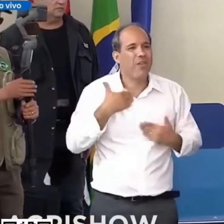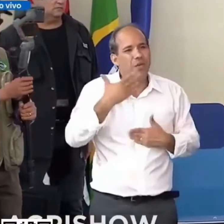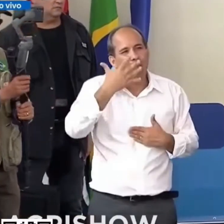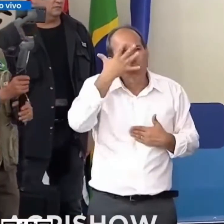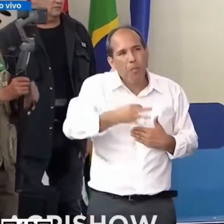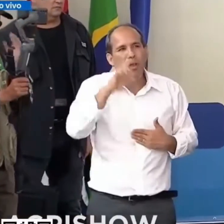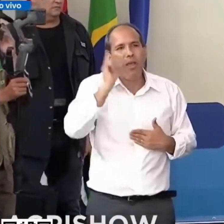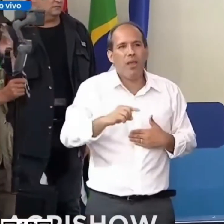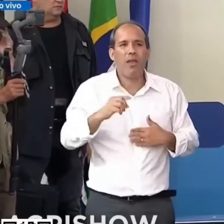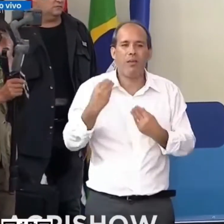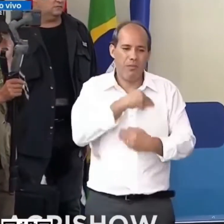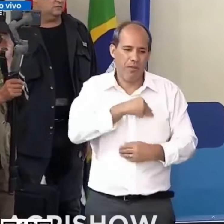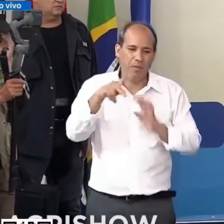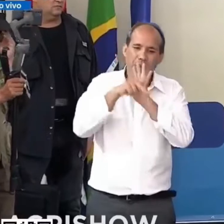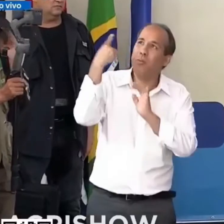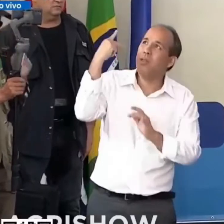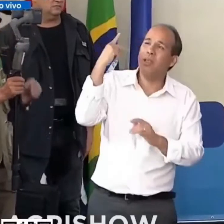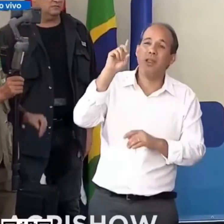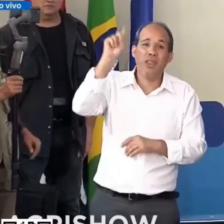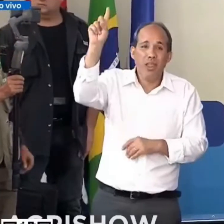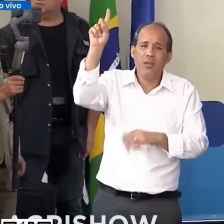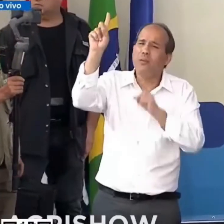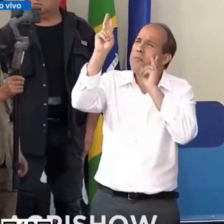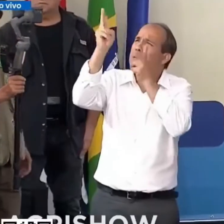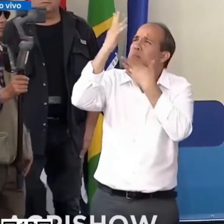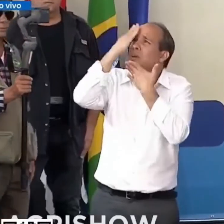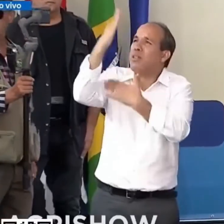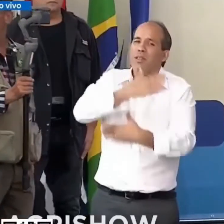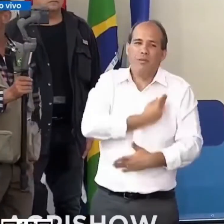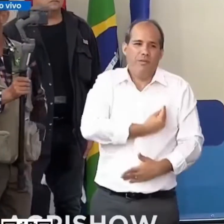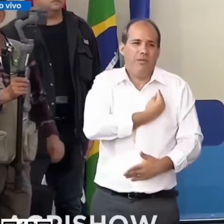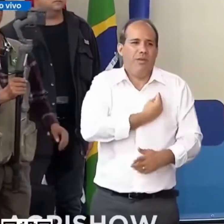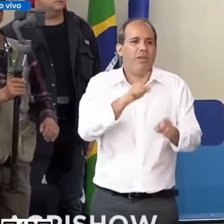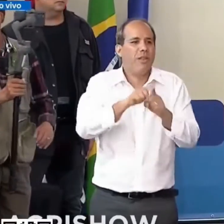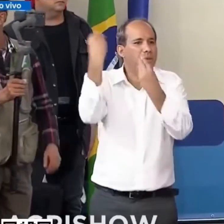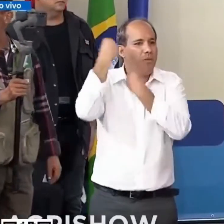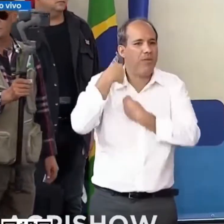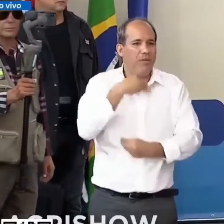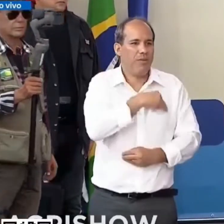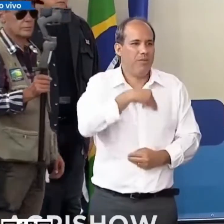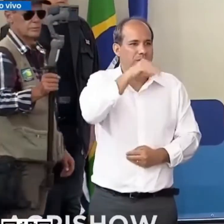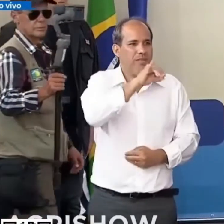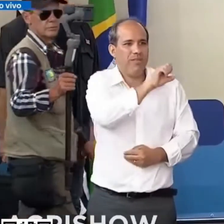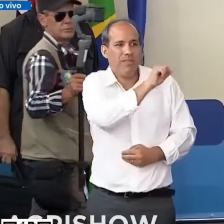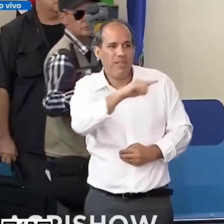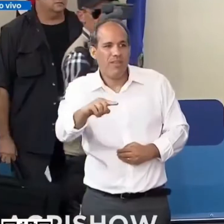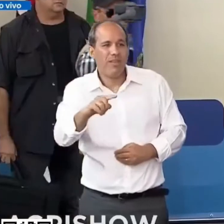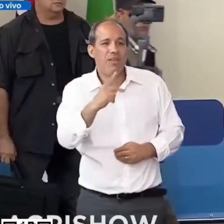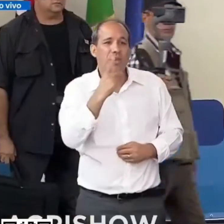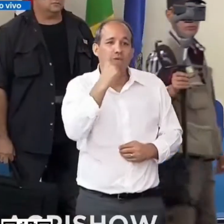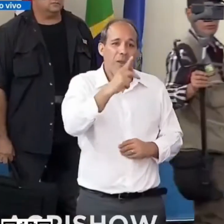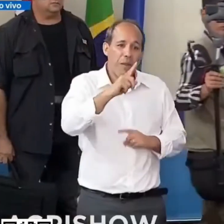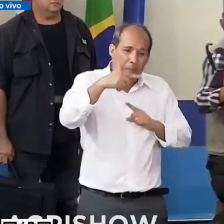que é uma missão de Deus e a ele eu agradeço a minha vida e essa missão e reforçar aqui,